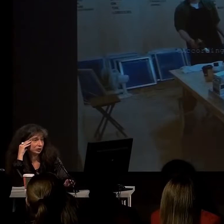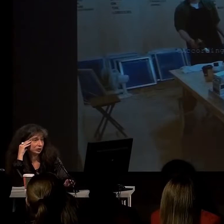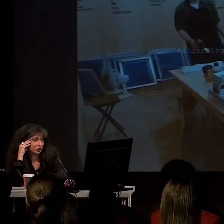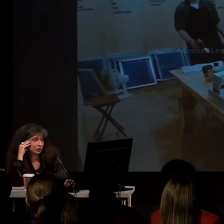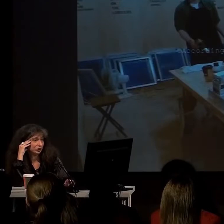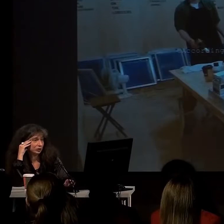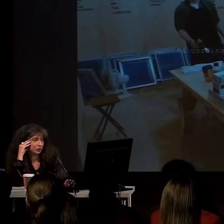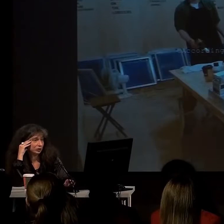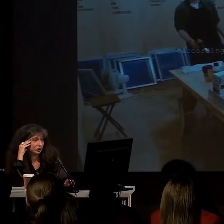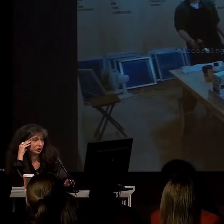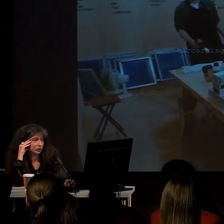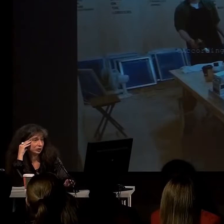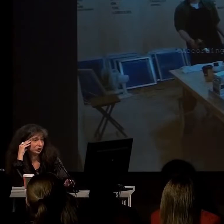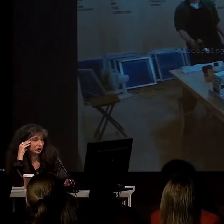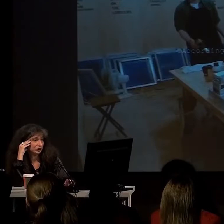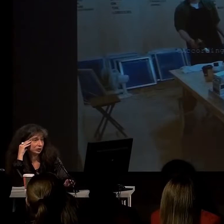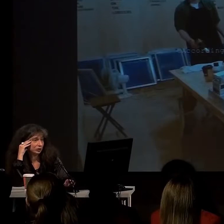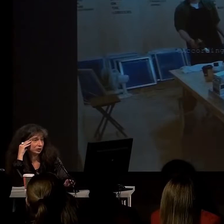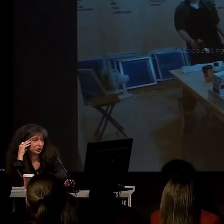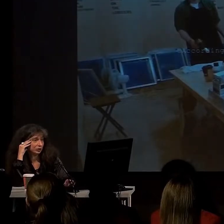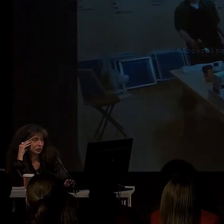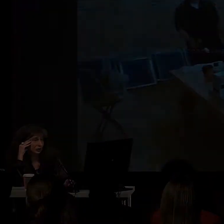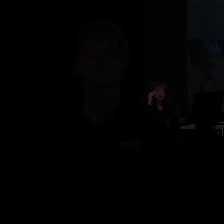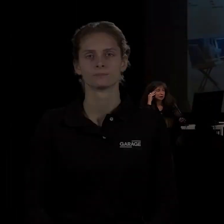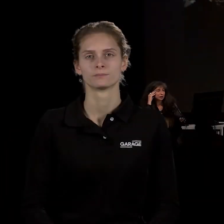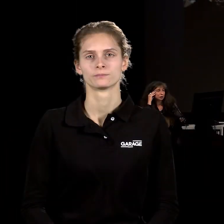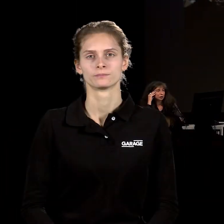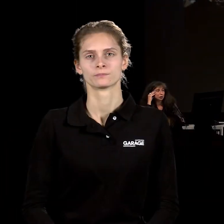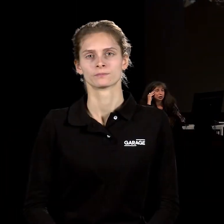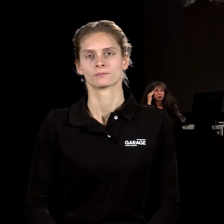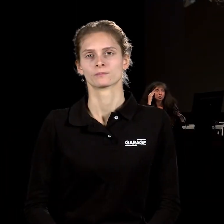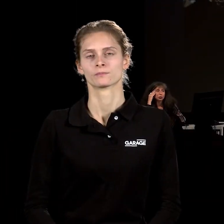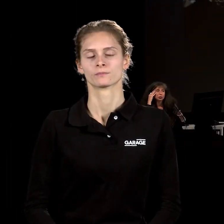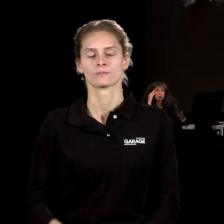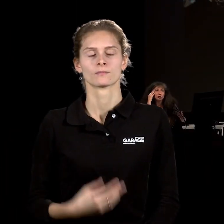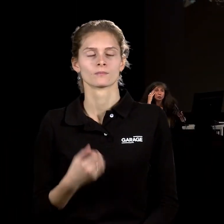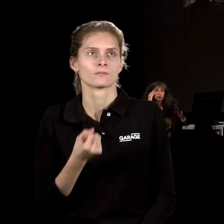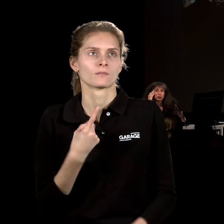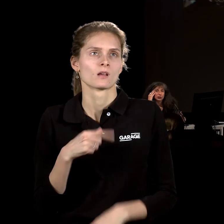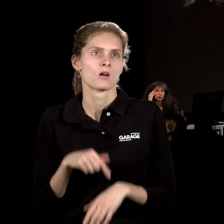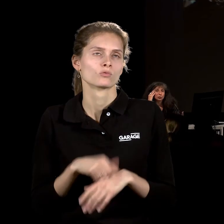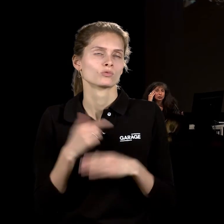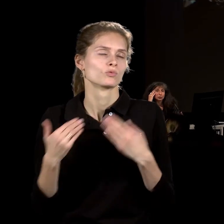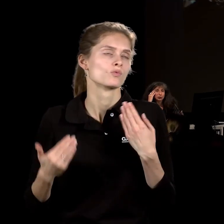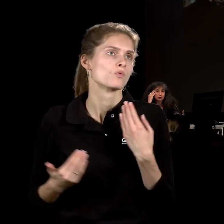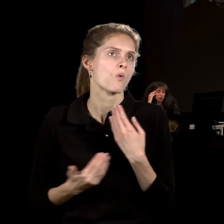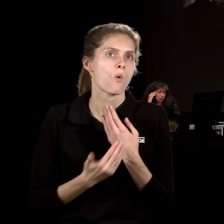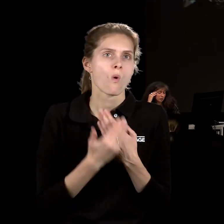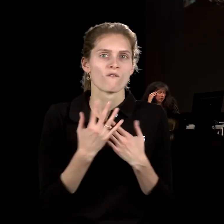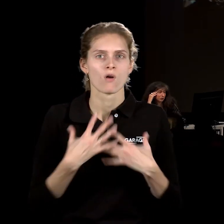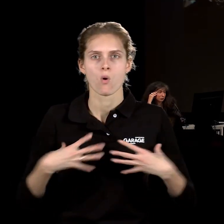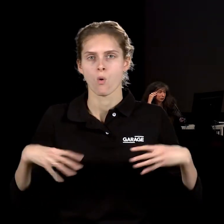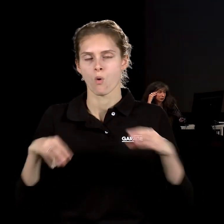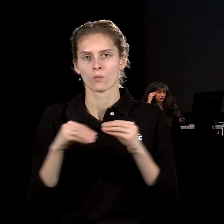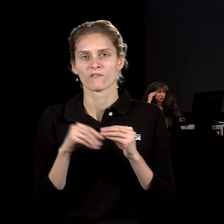Вокруг стола стоят бочки с краской и коробки с футболками. И создается ощущение такого совершенно нового сообщества, потому что